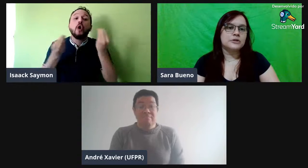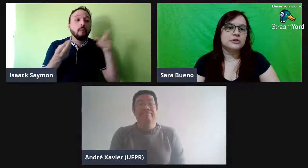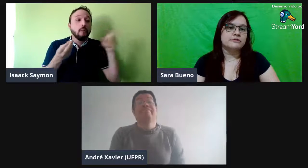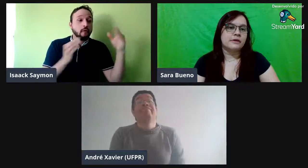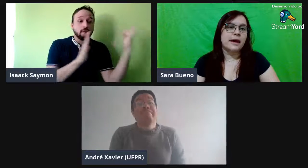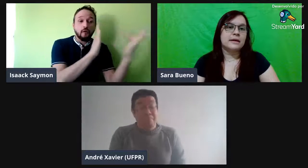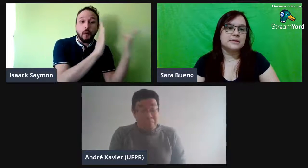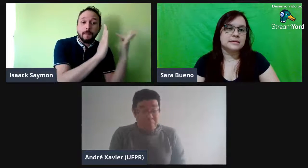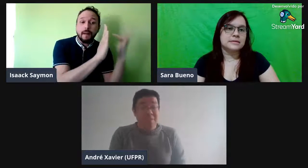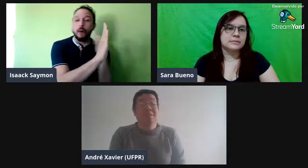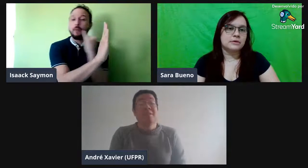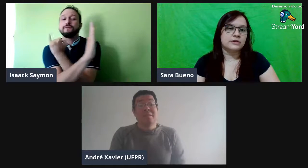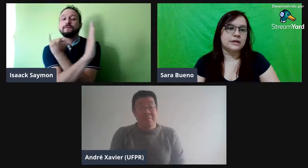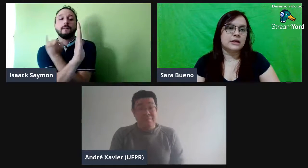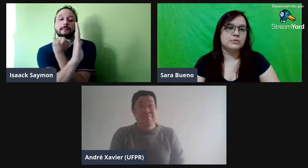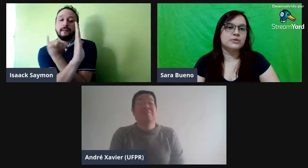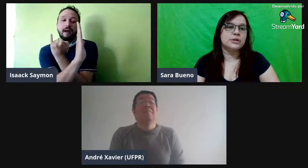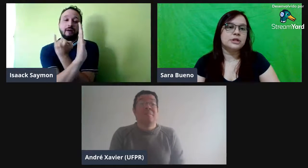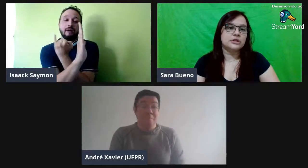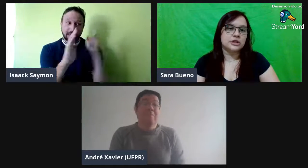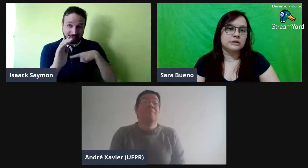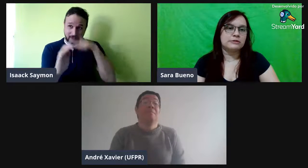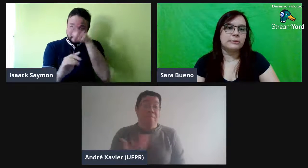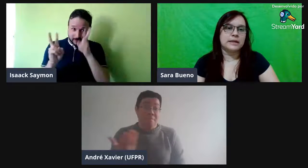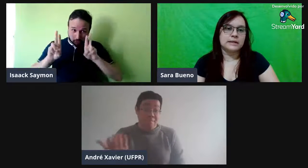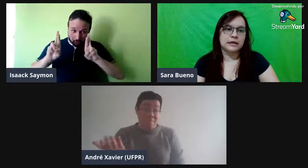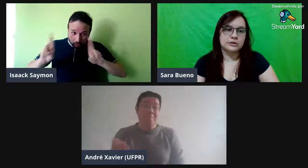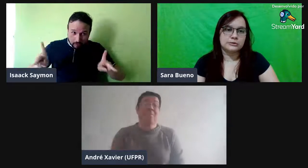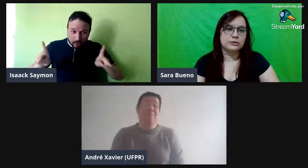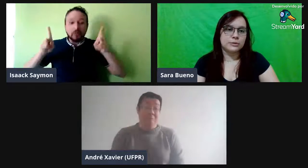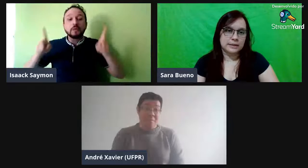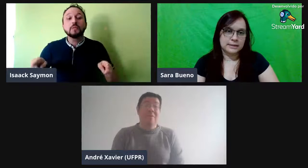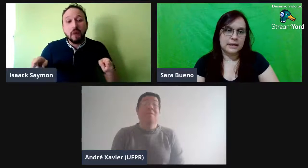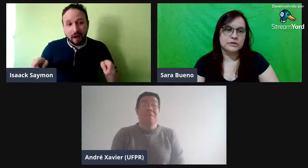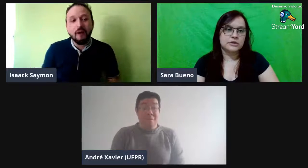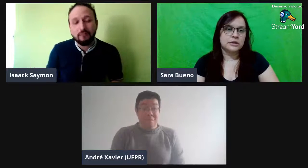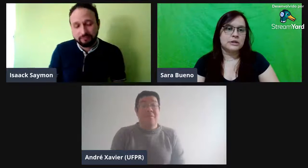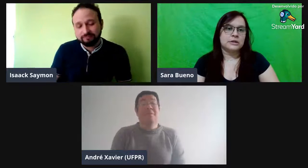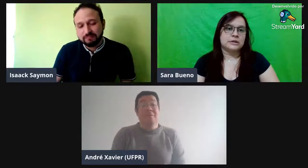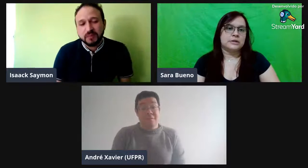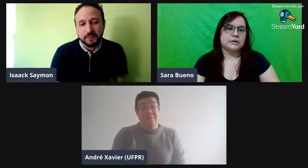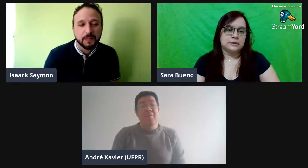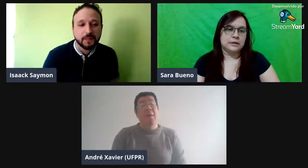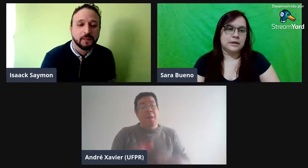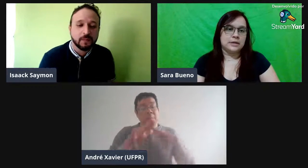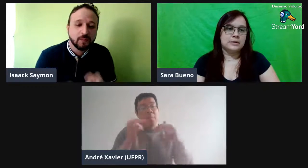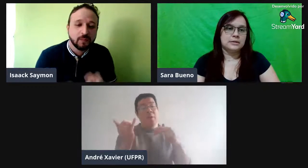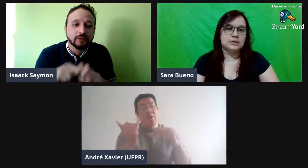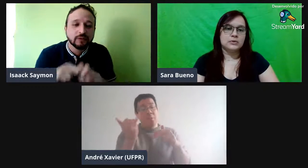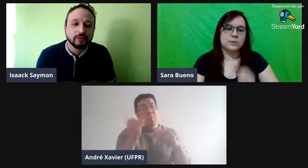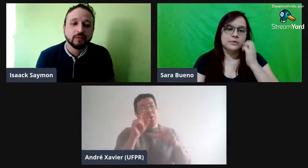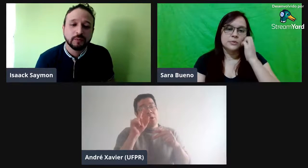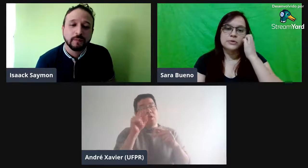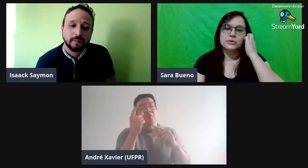Tinha várias, uma variedade muito grande entre formalidade e informalidade. Né? Isso com a mesma pessoa.